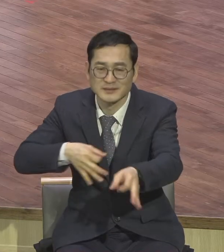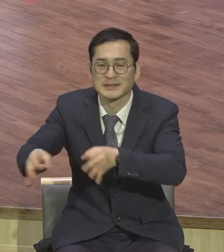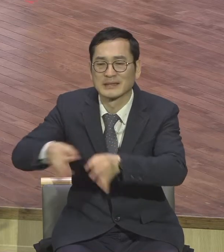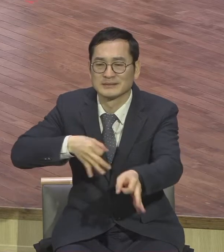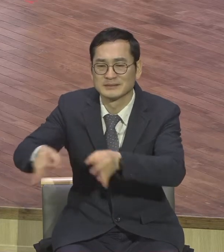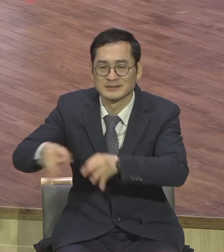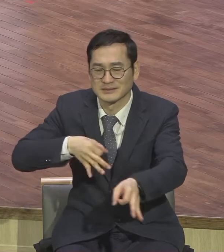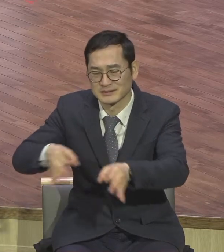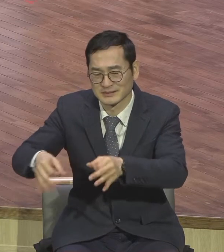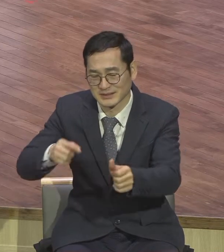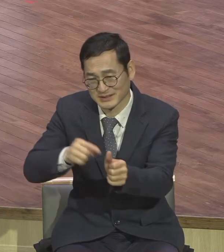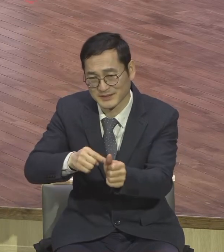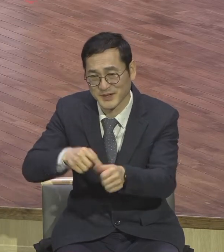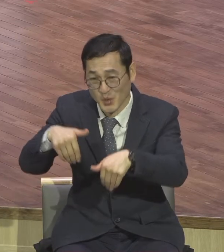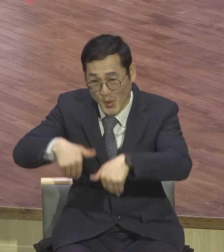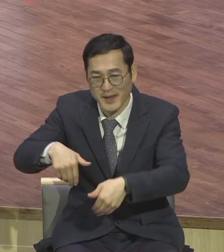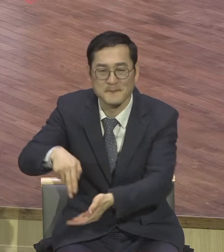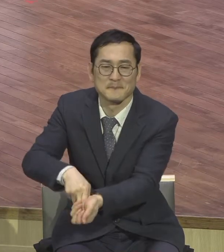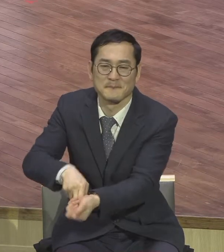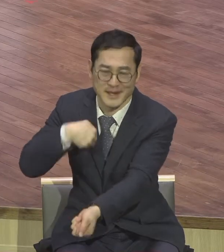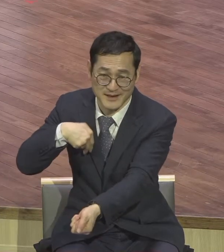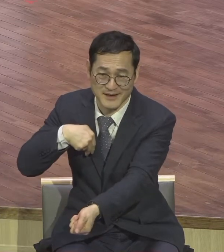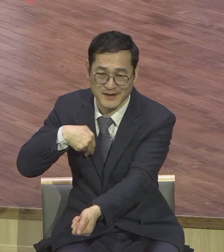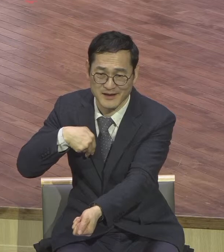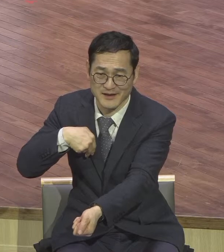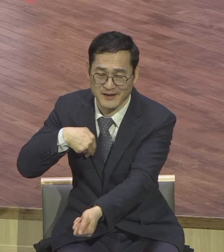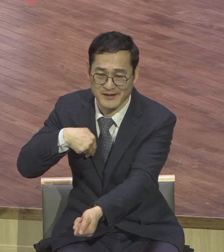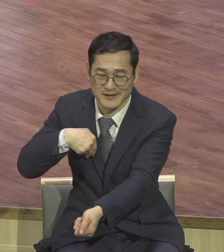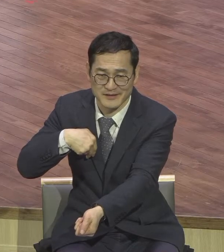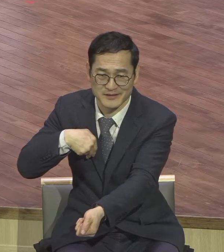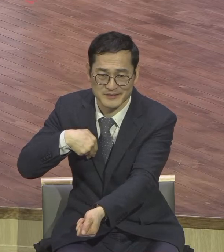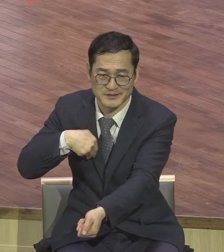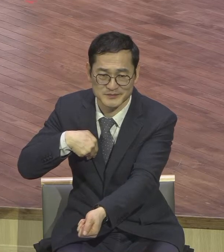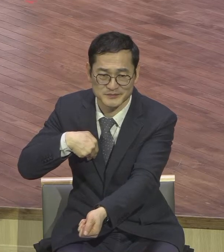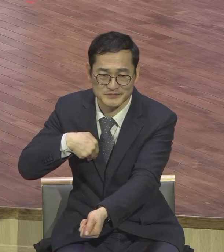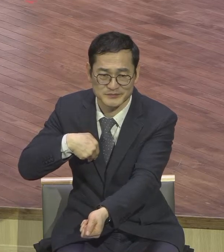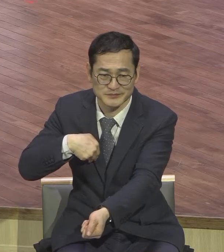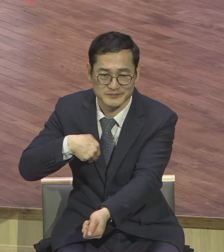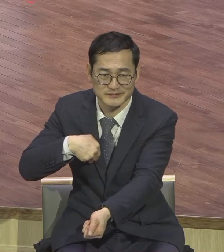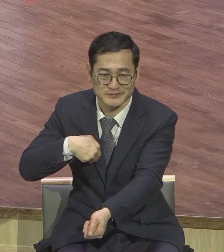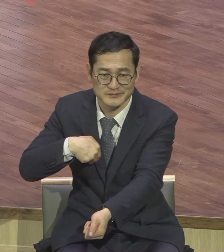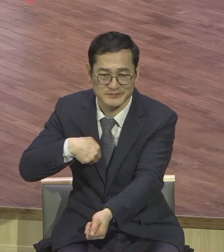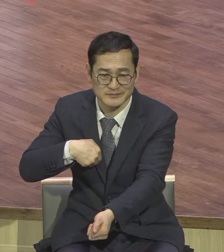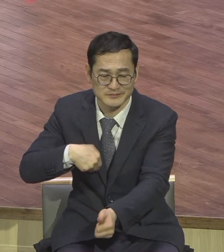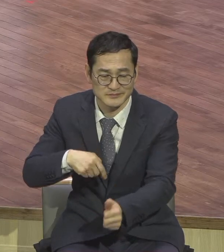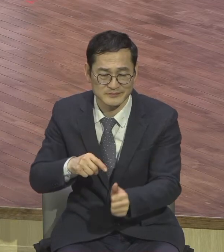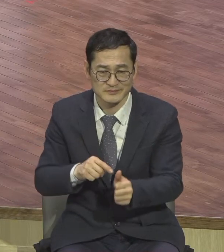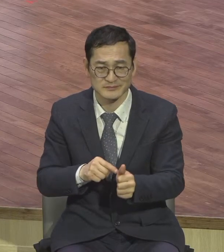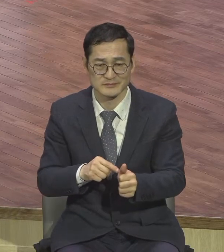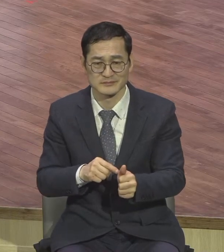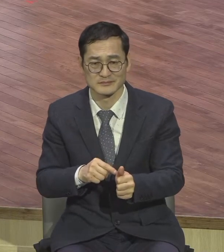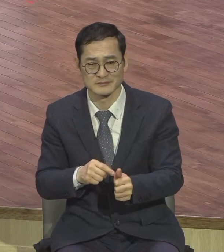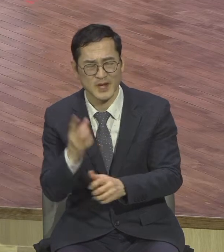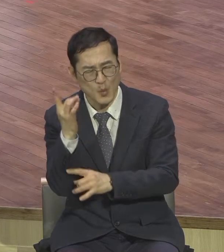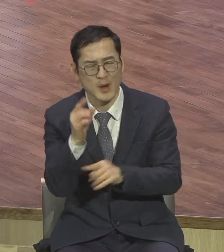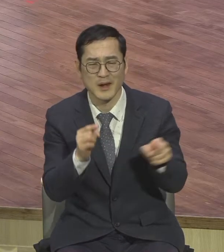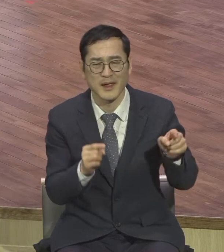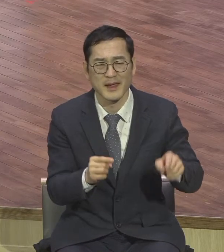얼마나 상처가 걸렸어 족장의 아들이 홍보석 입고 그렇게 신나게 놀던 이